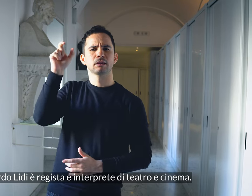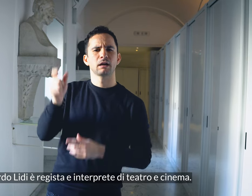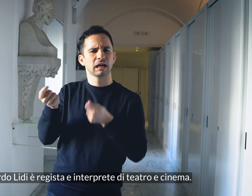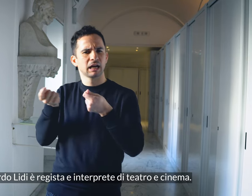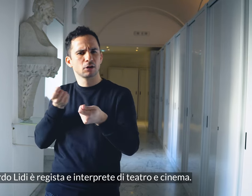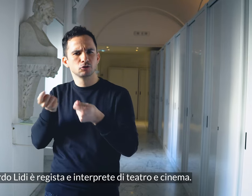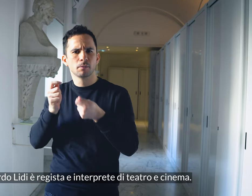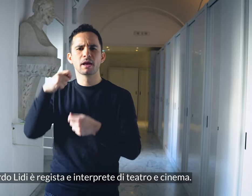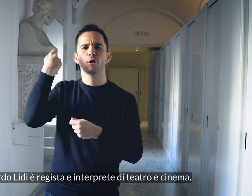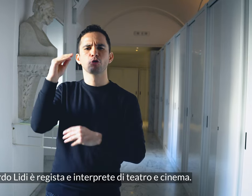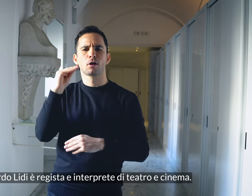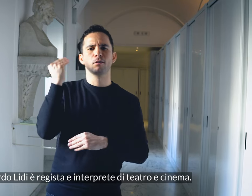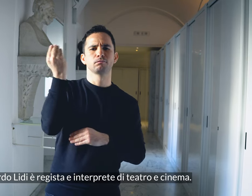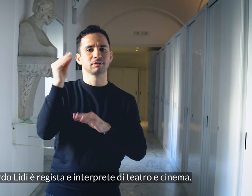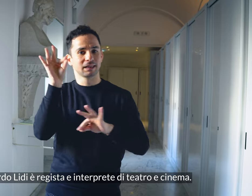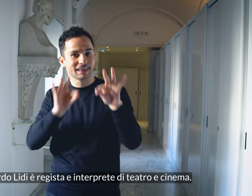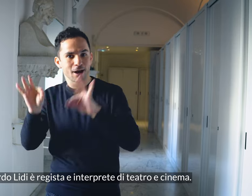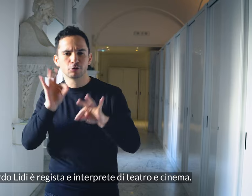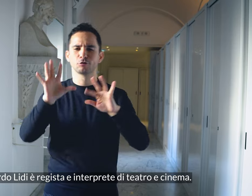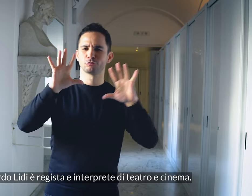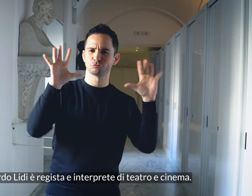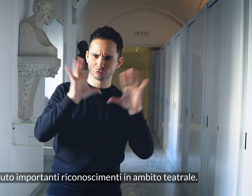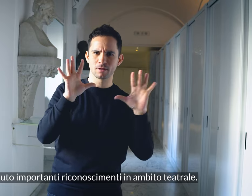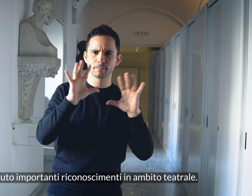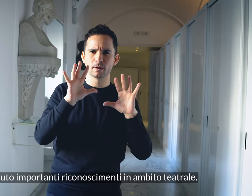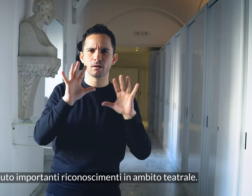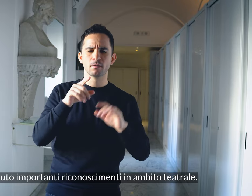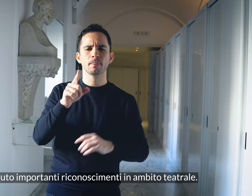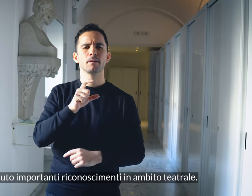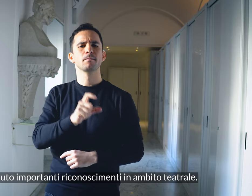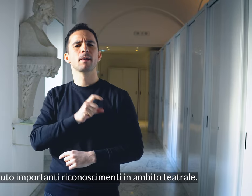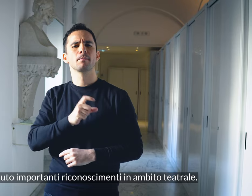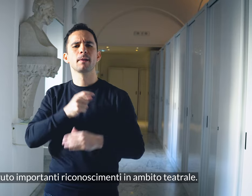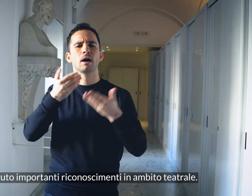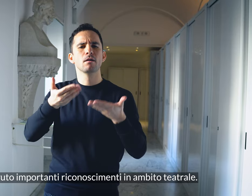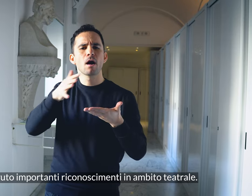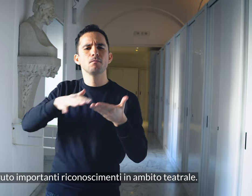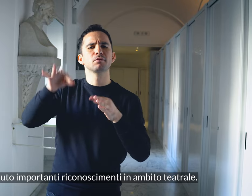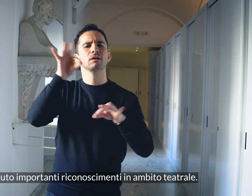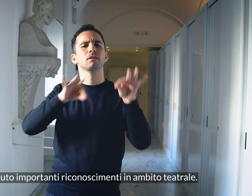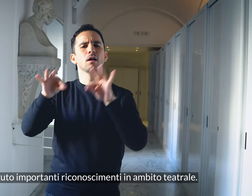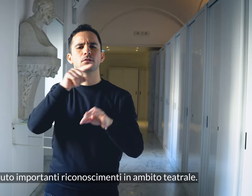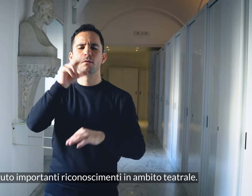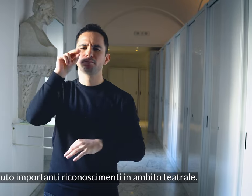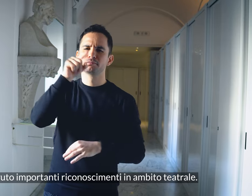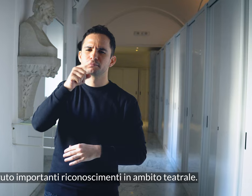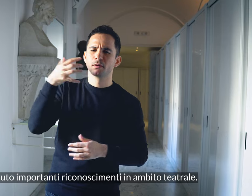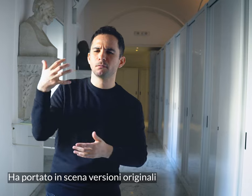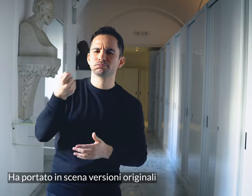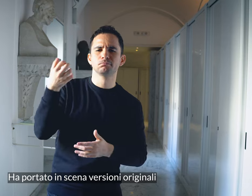regista e interprete di teatro e cinema. Ha ricevuto importanti riconoscimenti in ambito teatrale. Ha